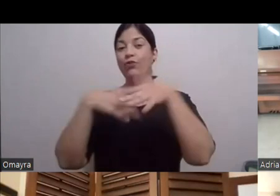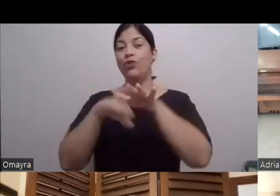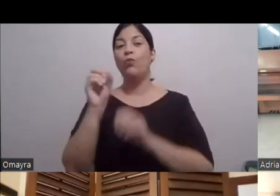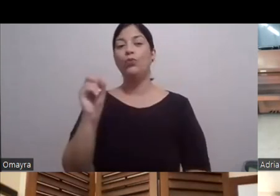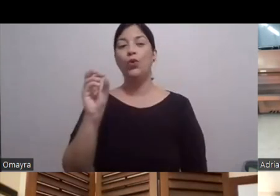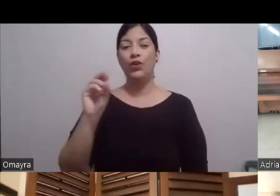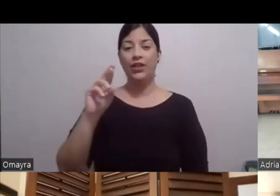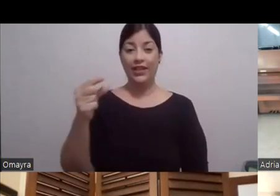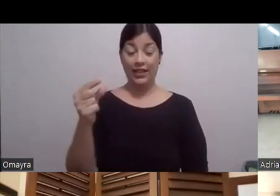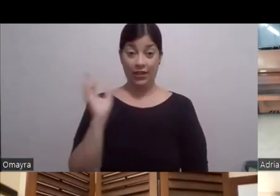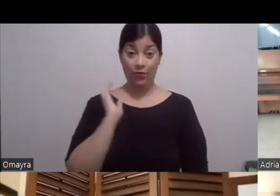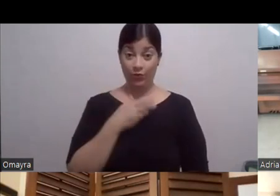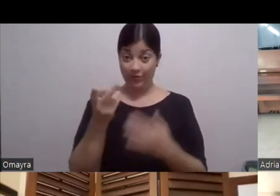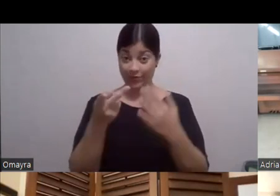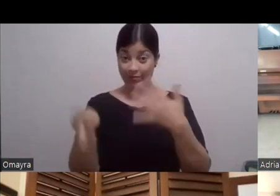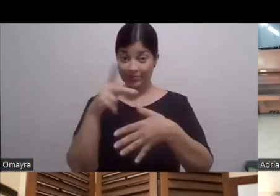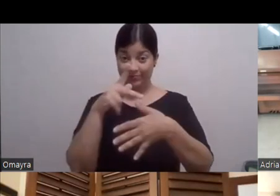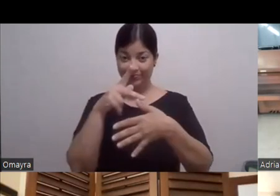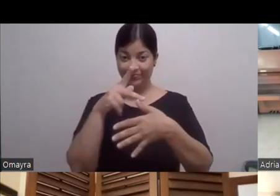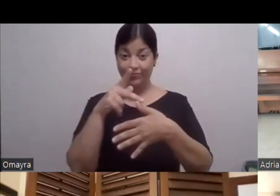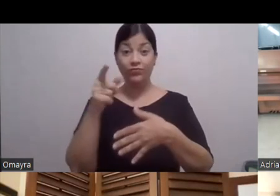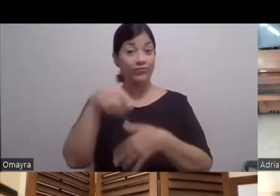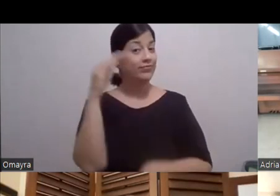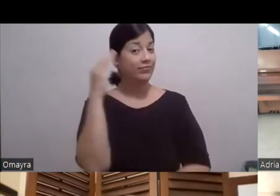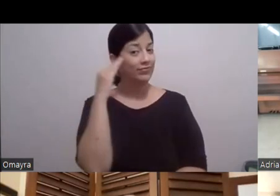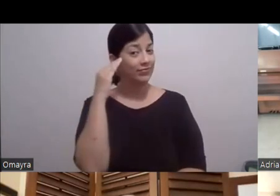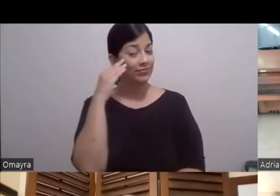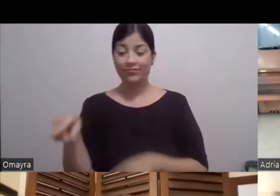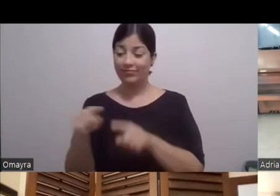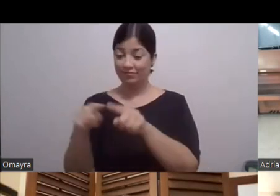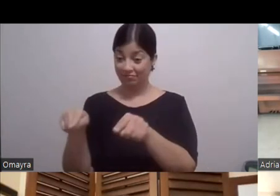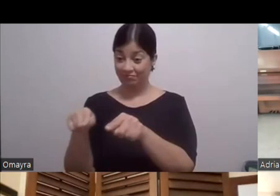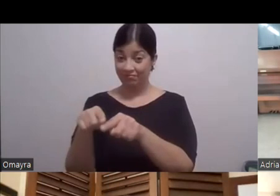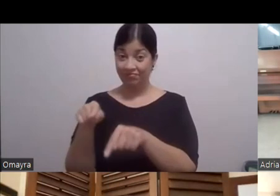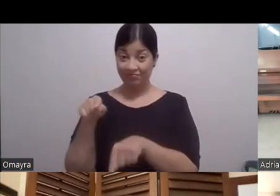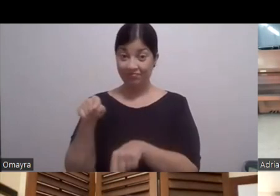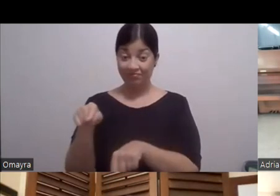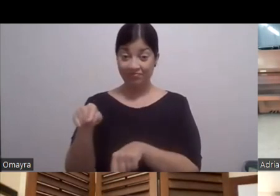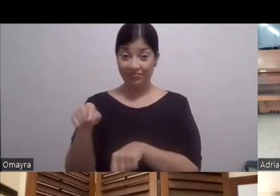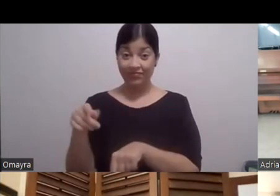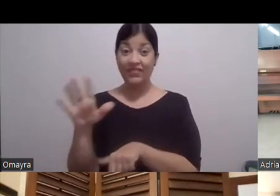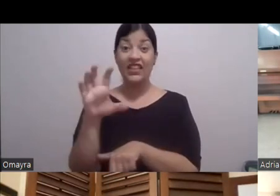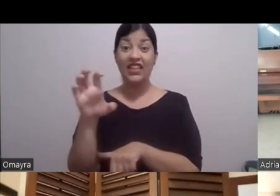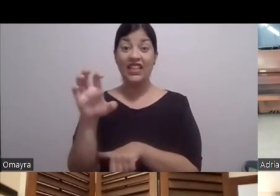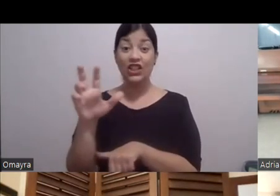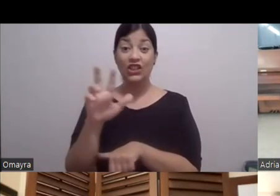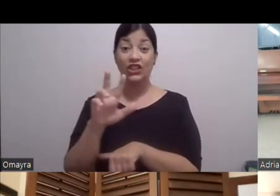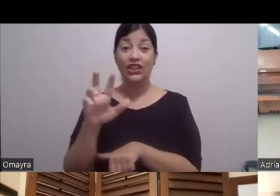Nuestro portal Principal Ya usted sabe Que ahí está Una pestañita En donde están Los 533 Episodios